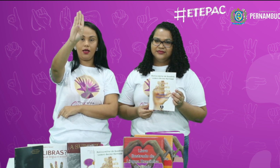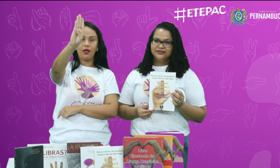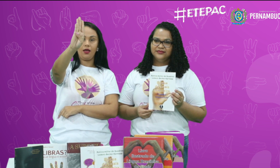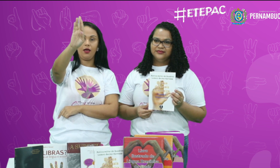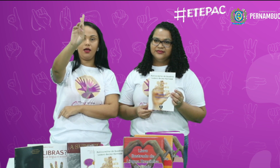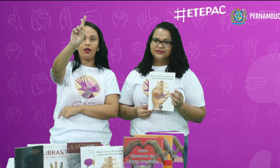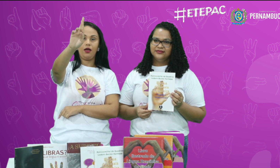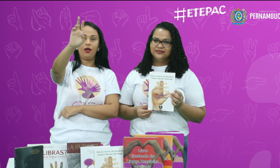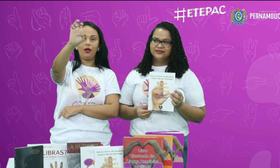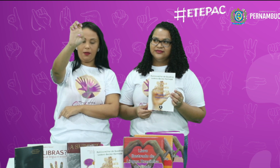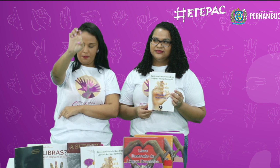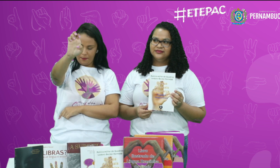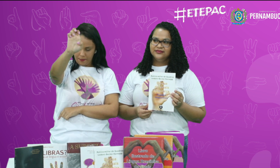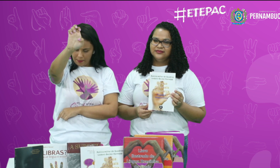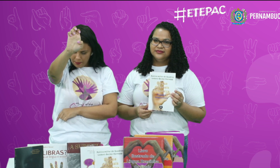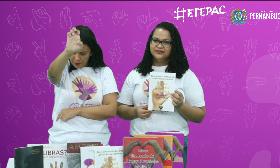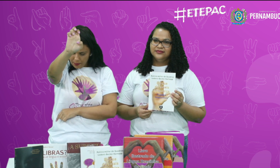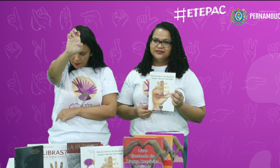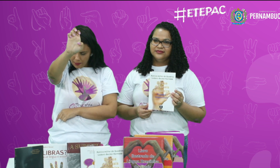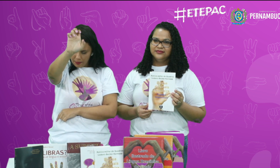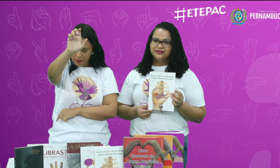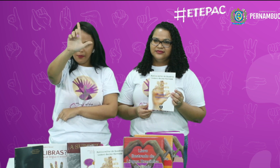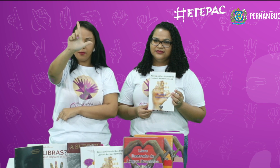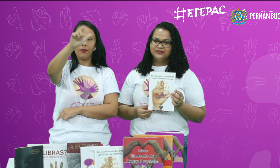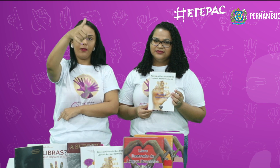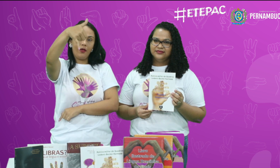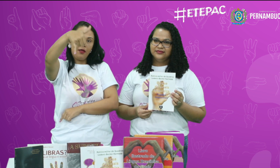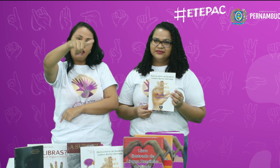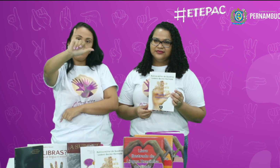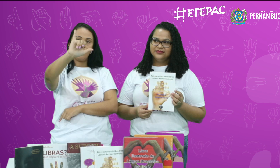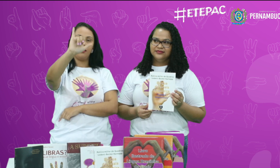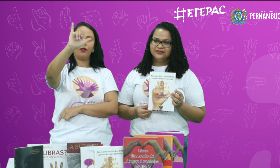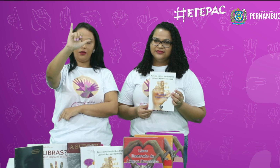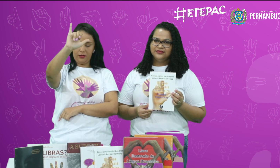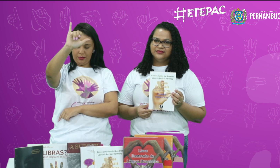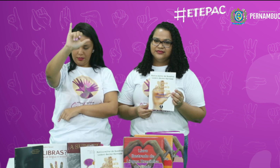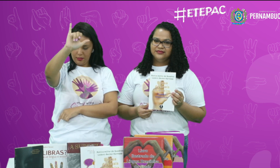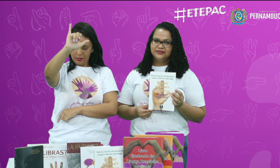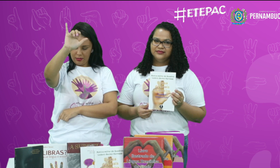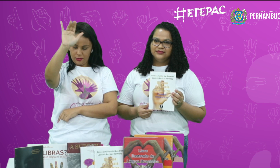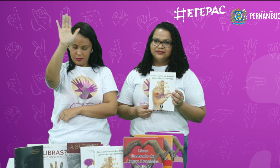Al... Bré... Li. Albreli.